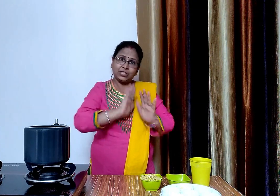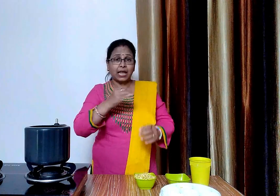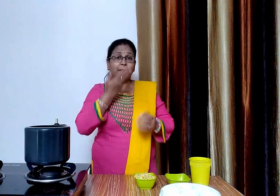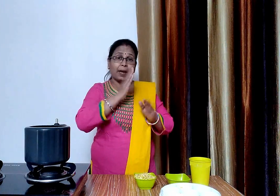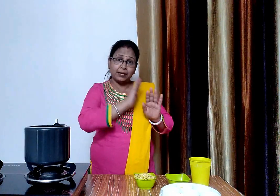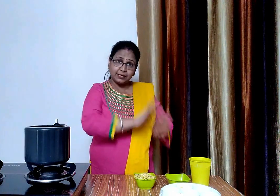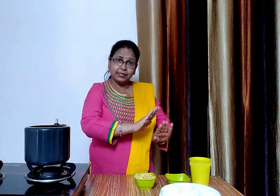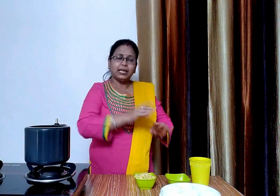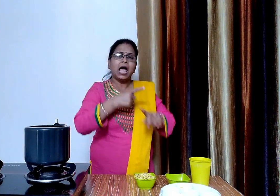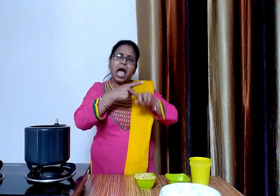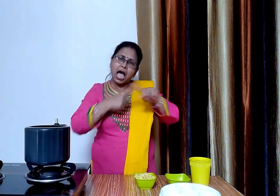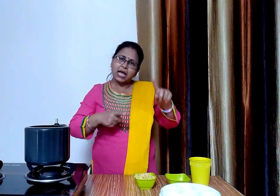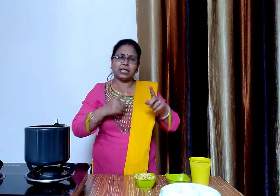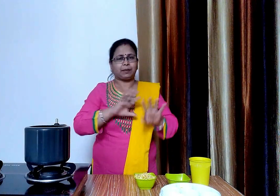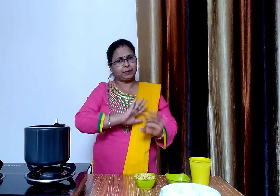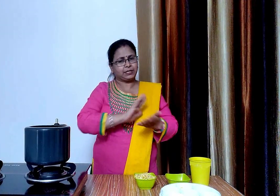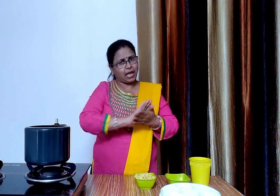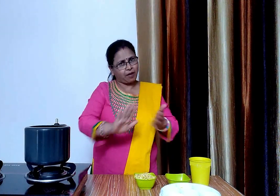और आदे घंटिक ले बिगोकर रख दिया था